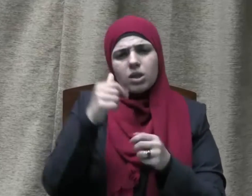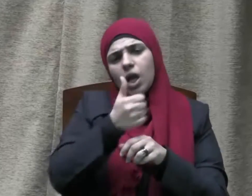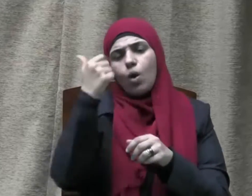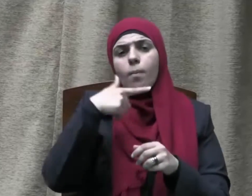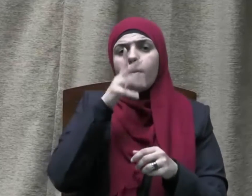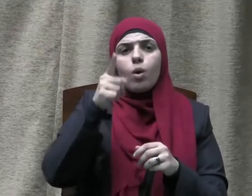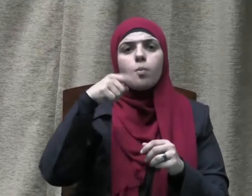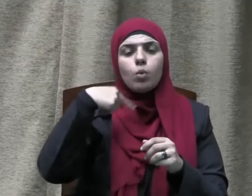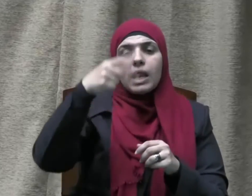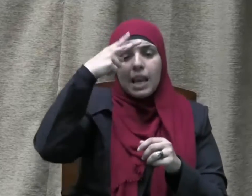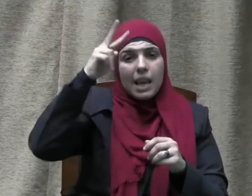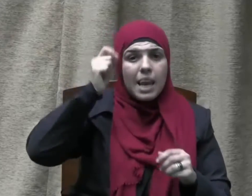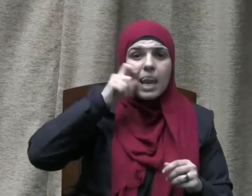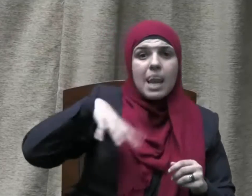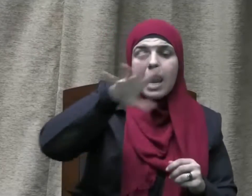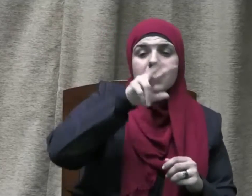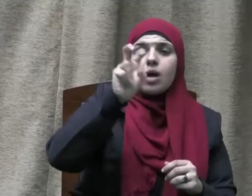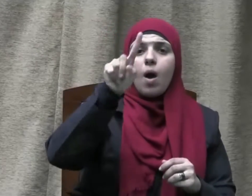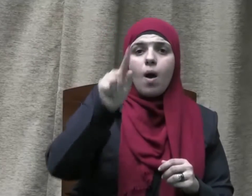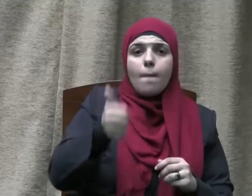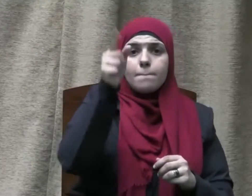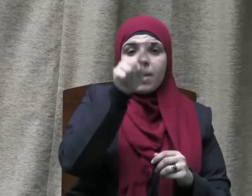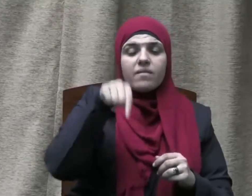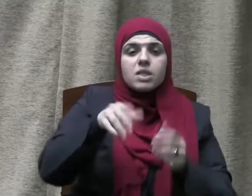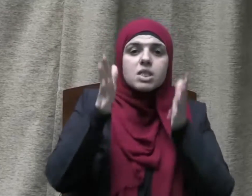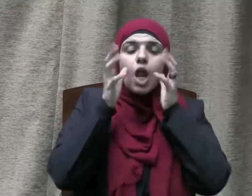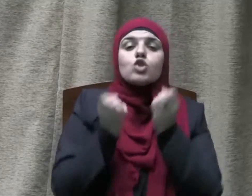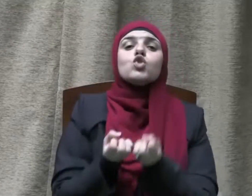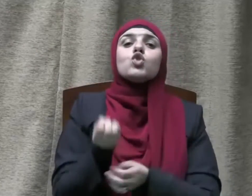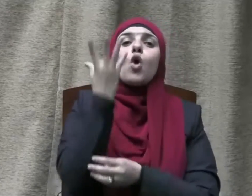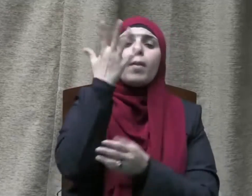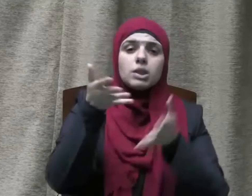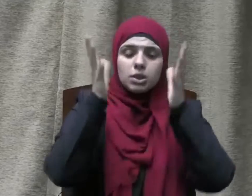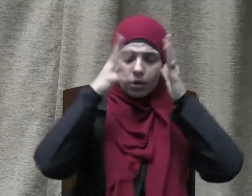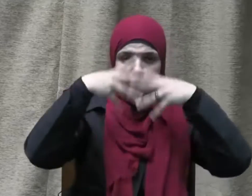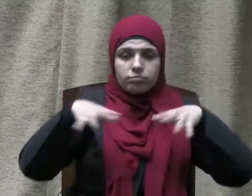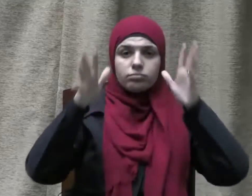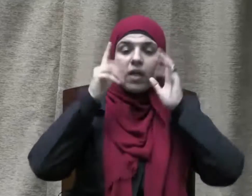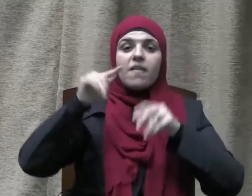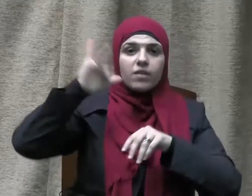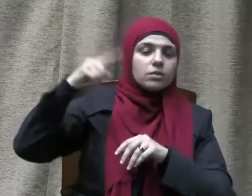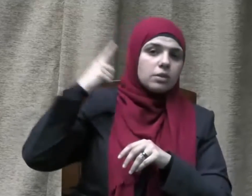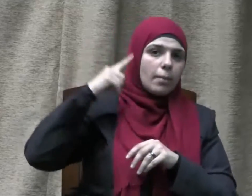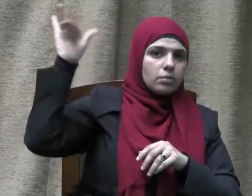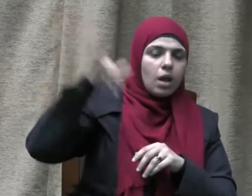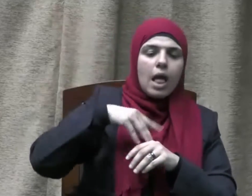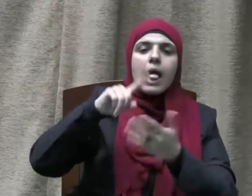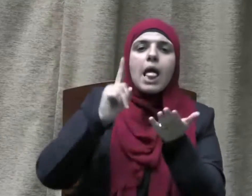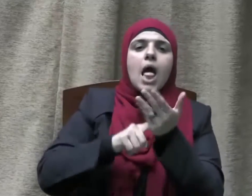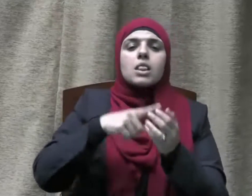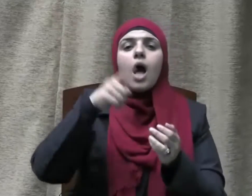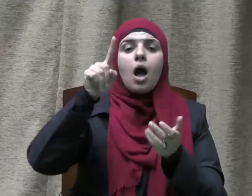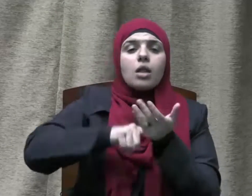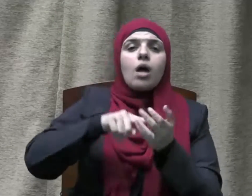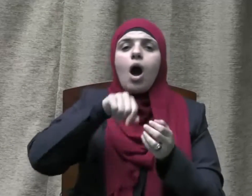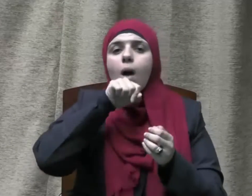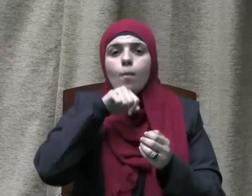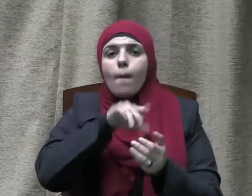بقباء في صلاة الصبح إذ جاءهم آت فقال إن رسول الله صلى الله عليه